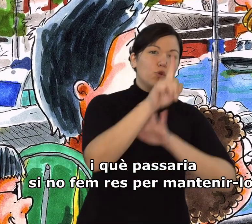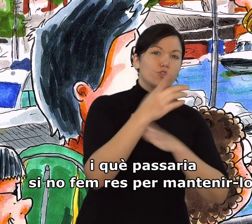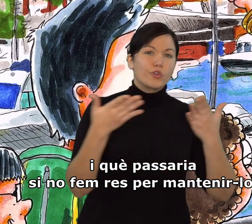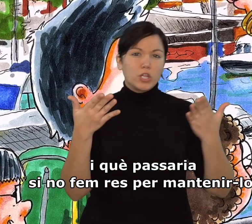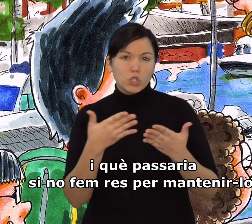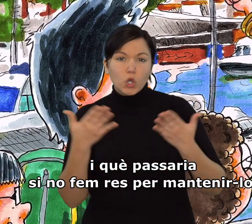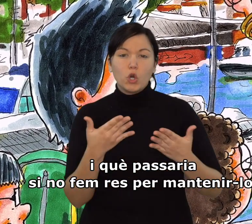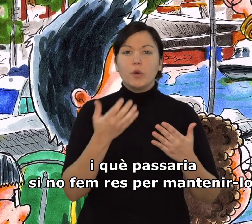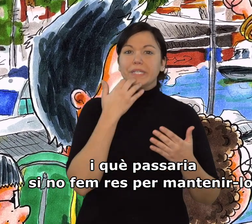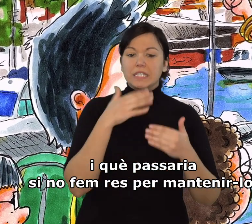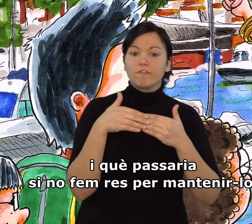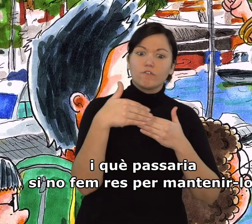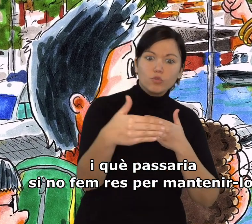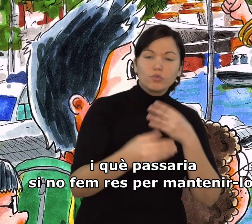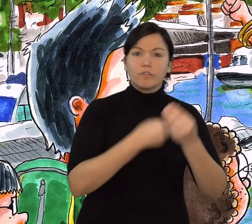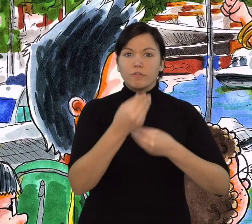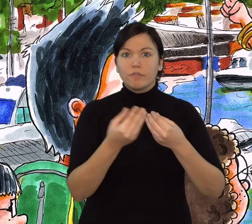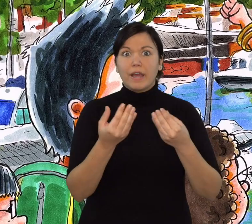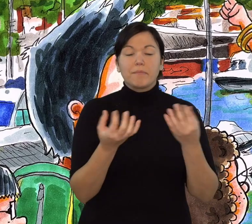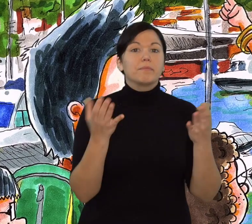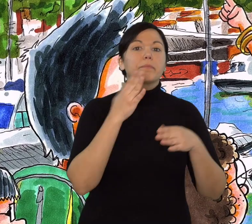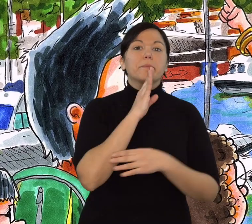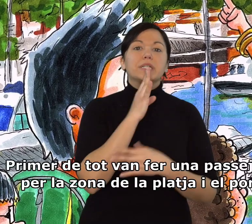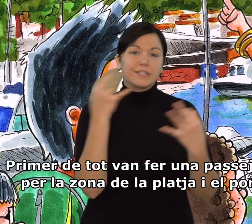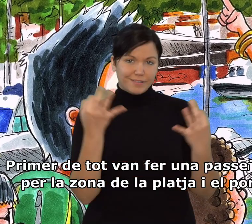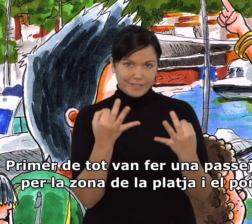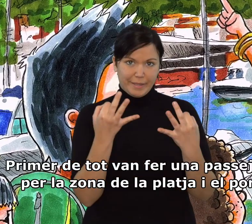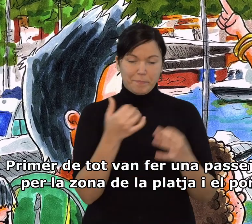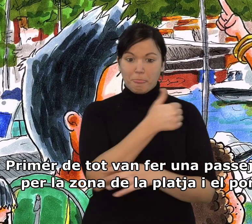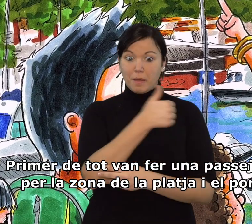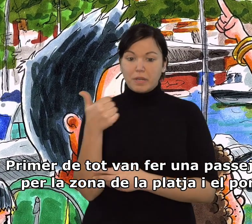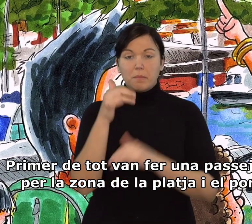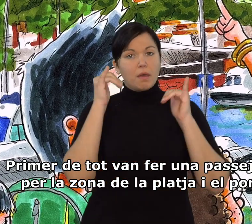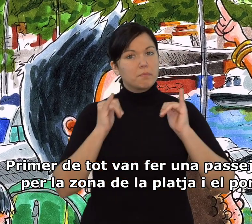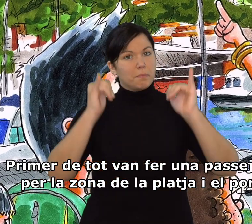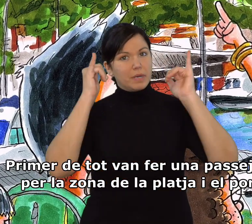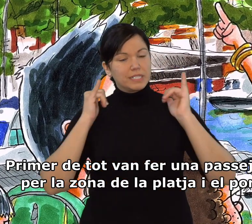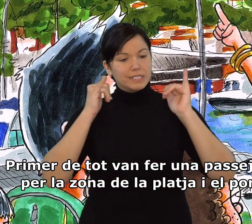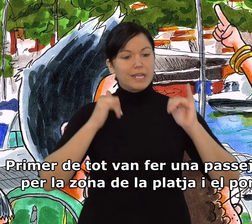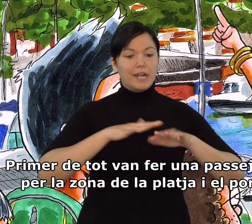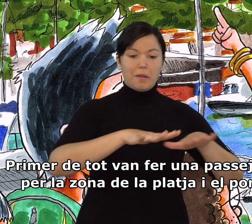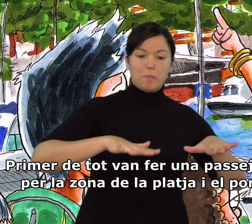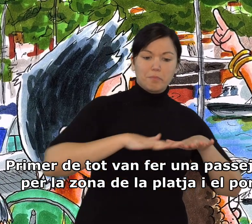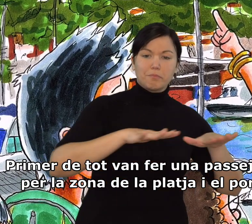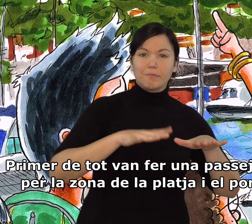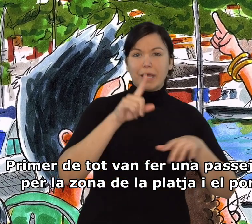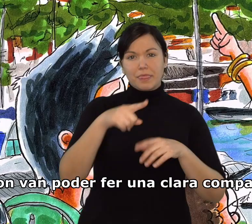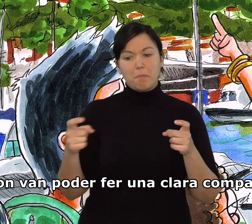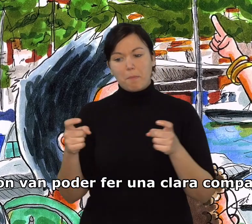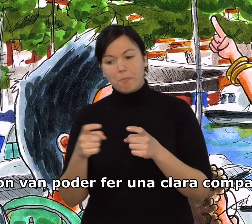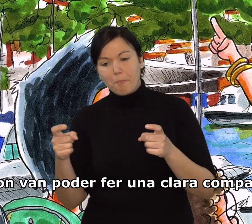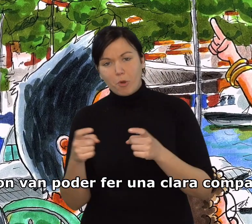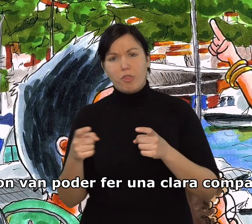Ter i què passaria si no fem res per mantenir-lo. Primer de tot, van fer una passejada per la zona de la platja i el port,